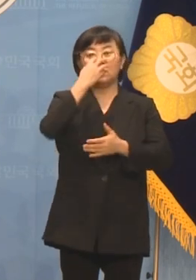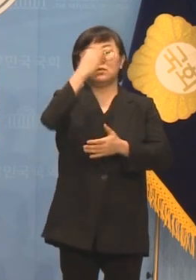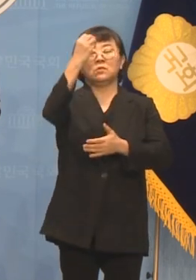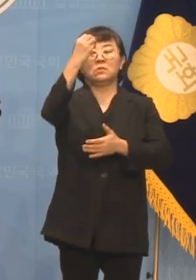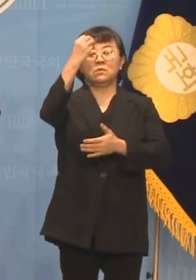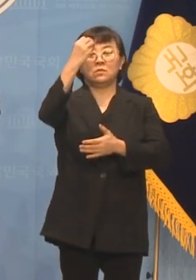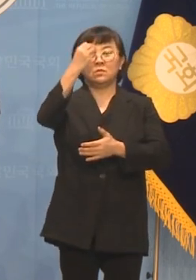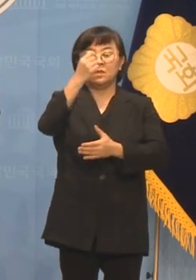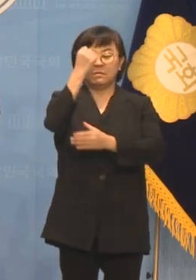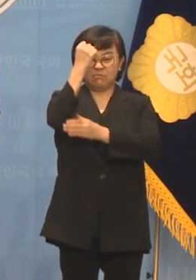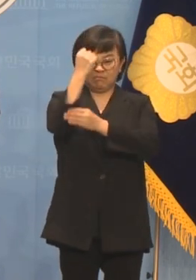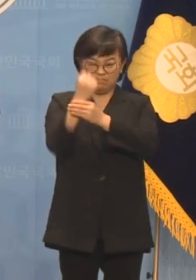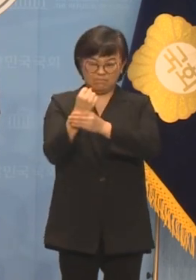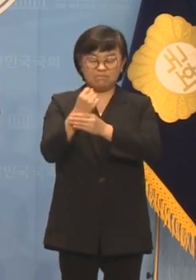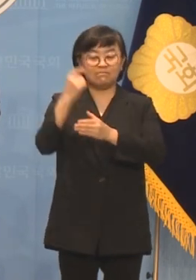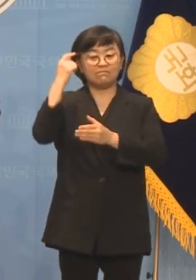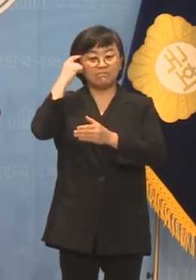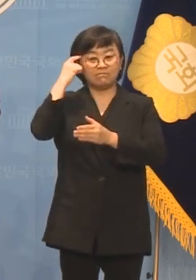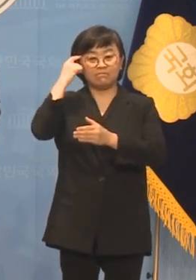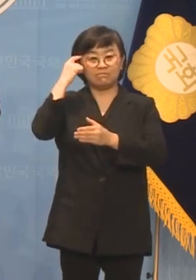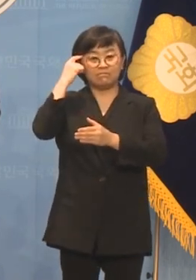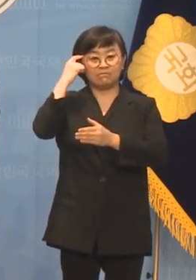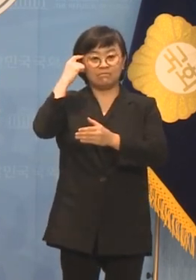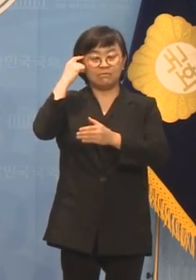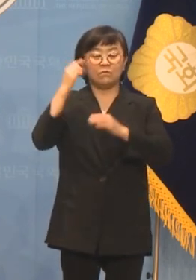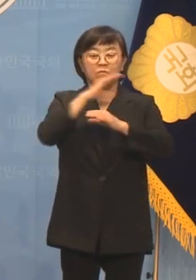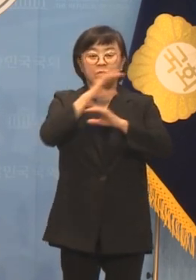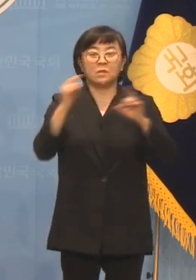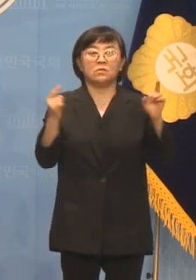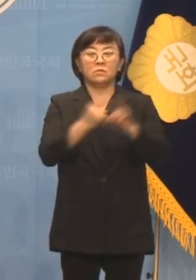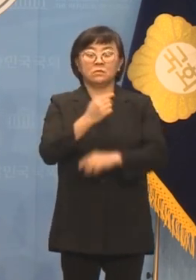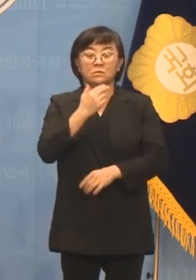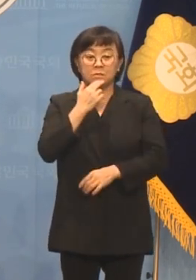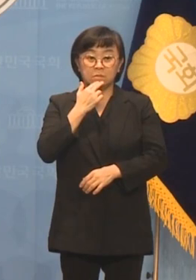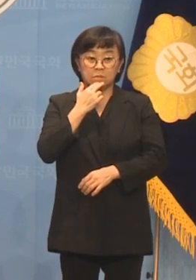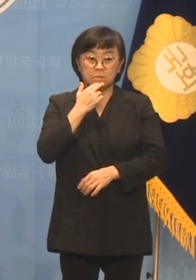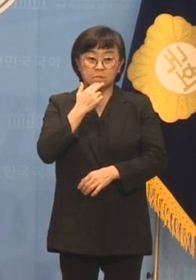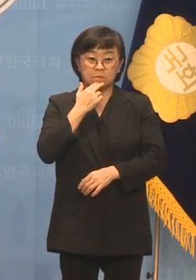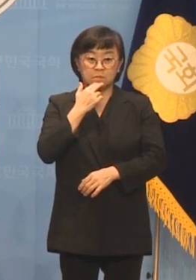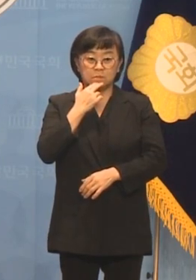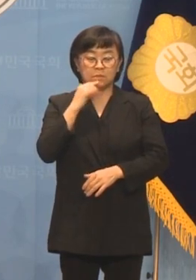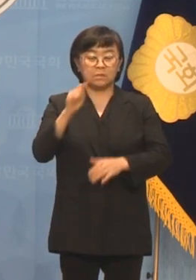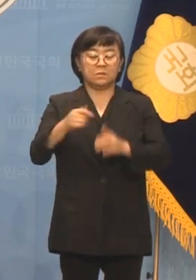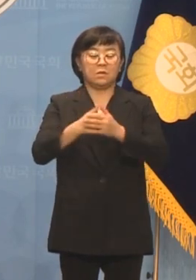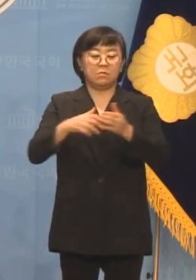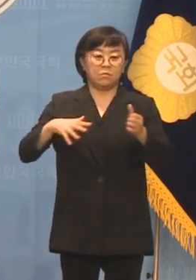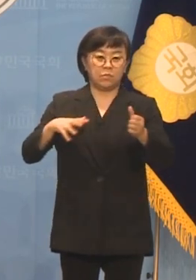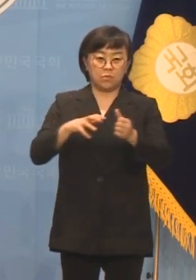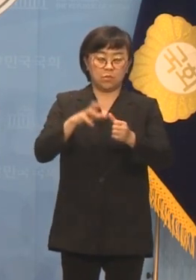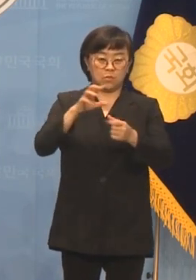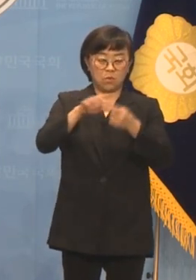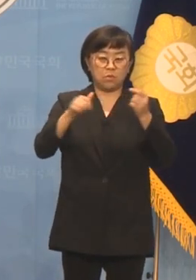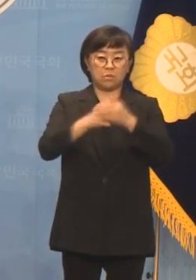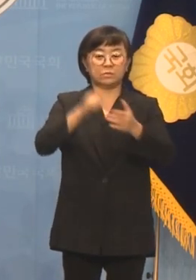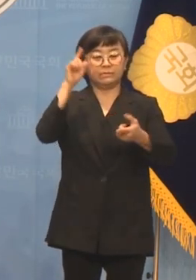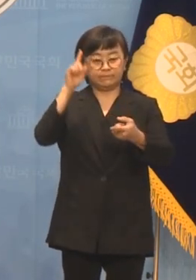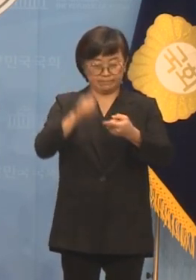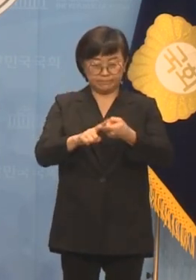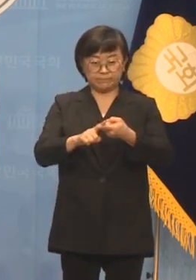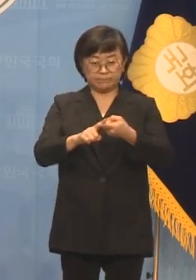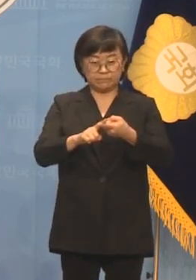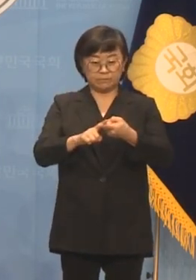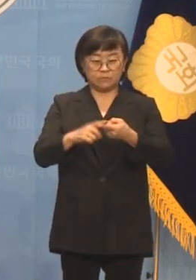썩어빠진 생각을 바로잡지 않으면 이러한 폭거는 고스란히